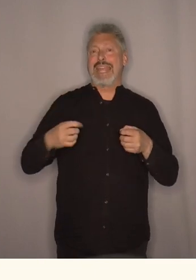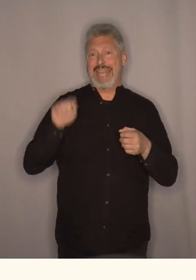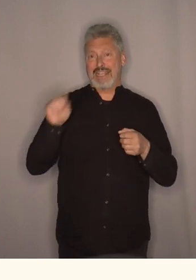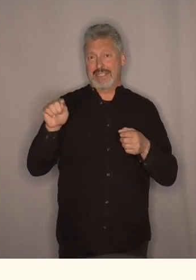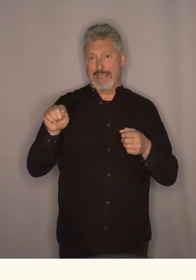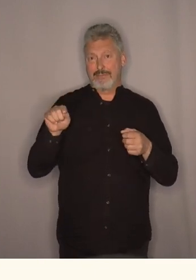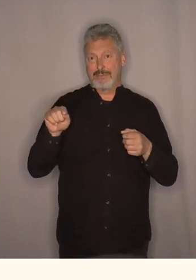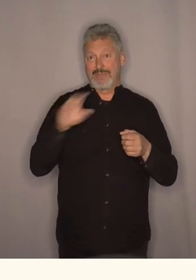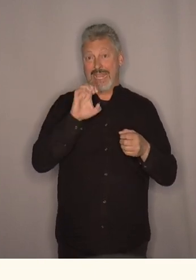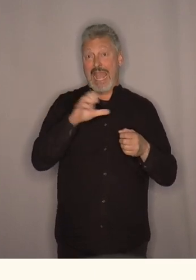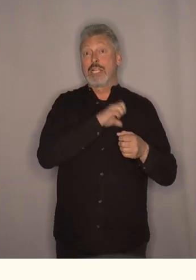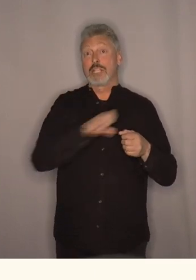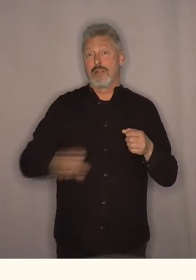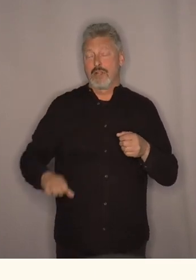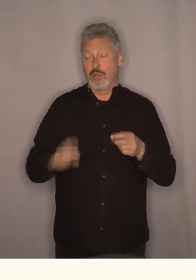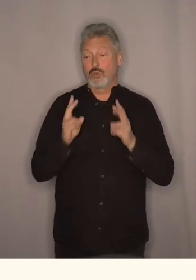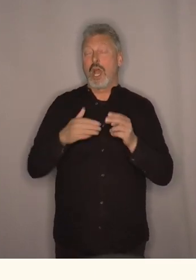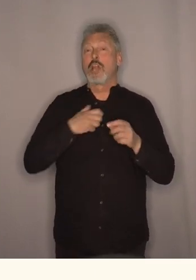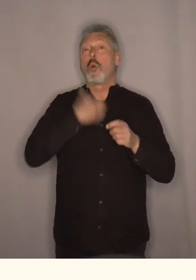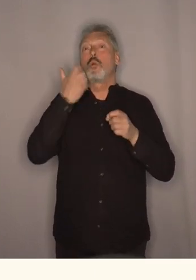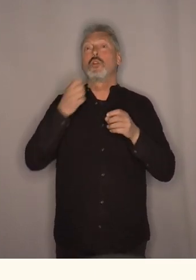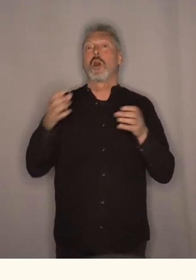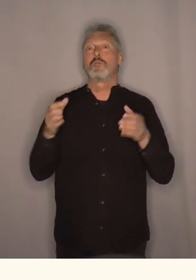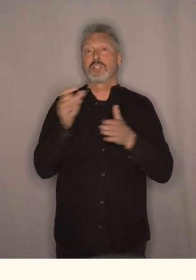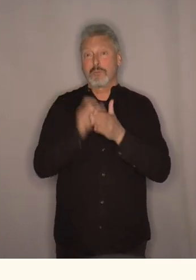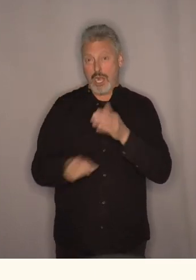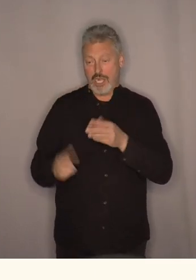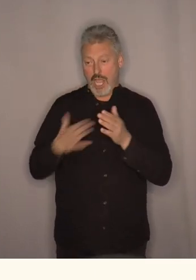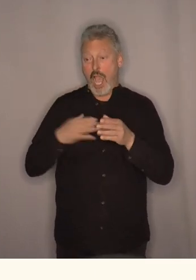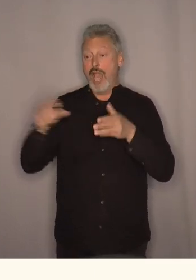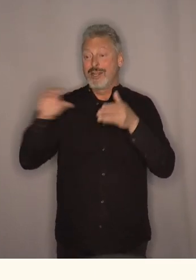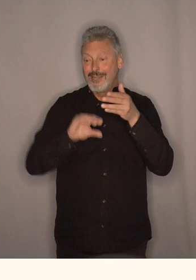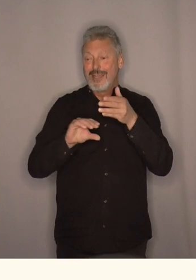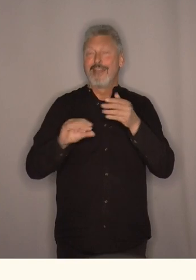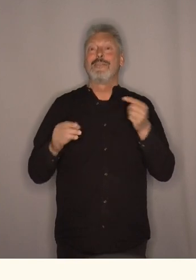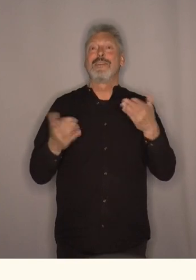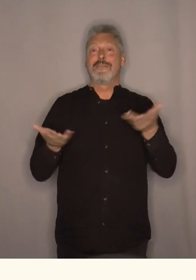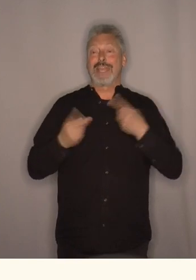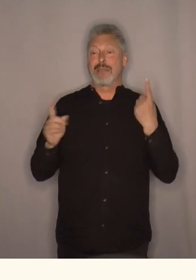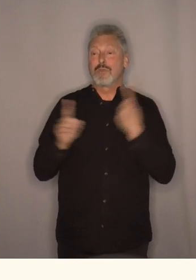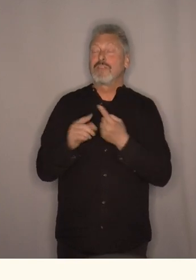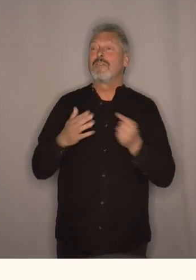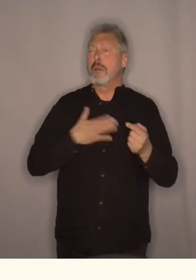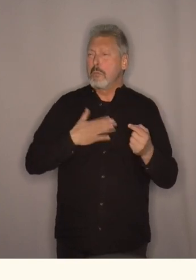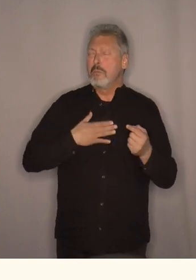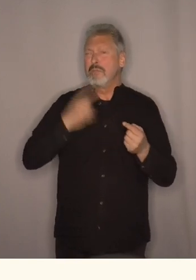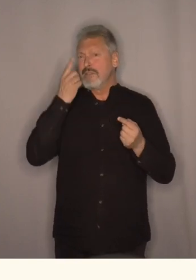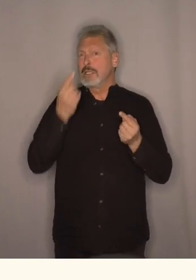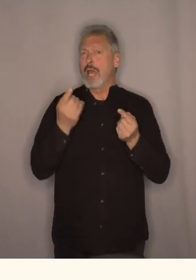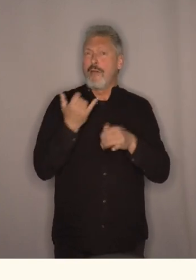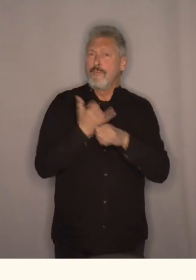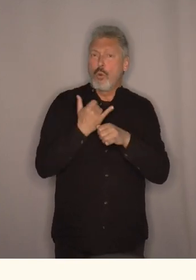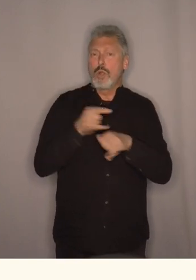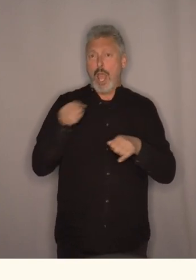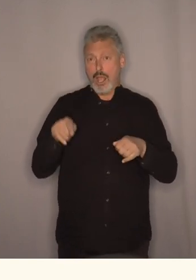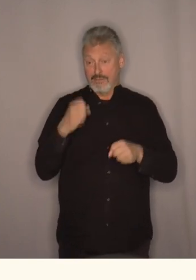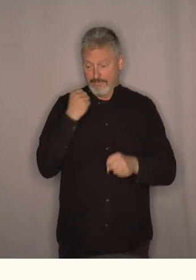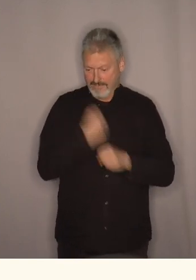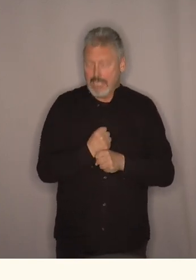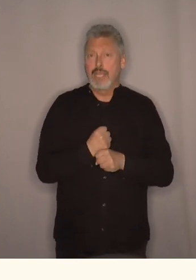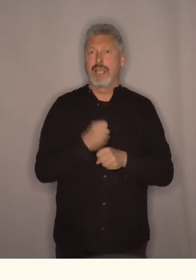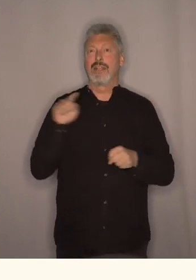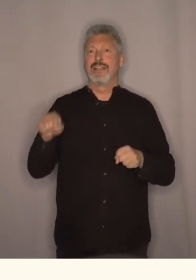Og dette partiet har også et ungdomsparti som vi har fått et møte med. Vi vil jo vite litt om hvordan det er i El Salvador egentlig.